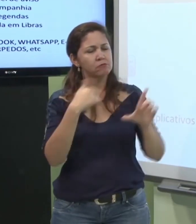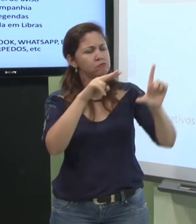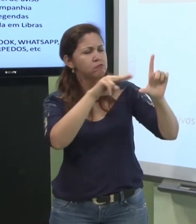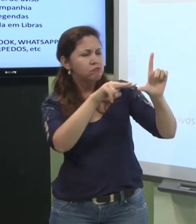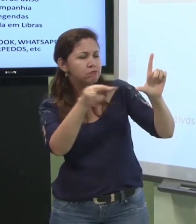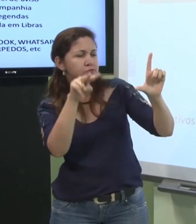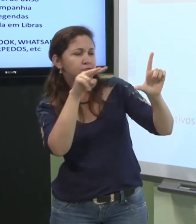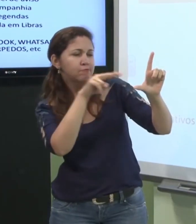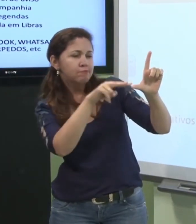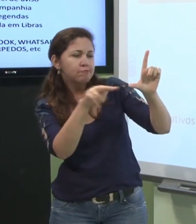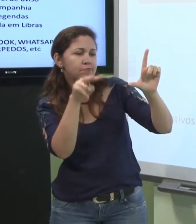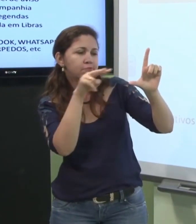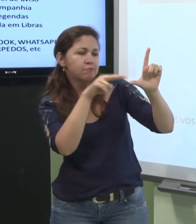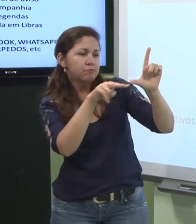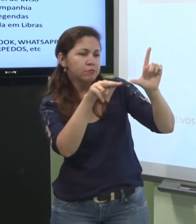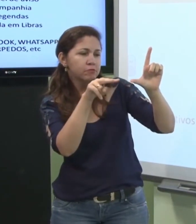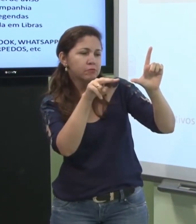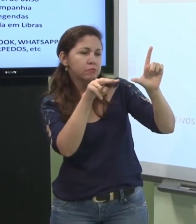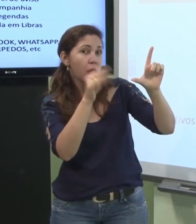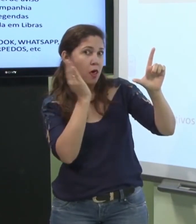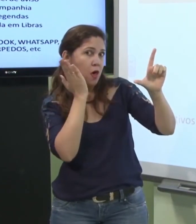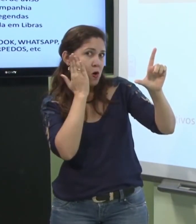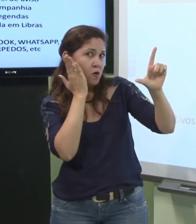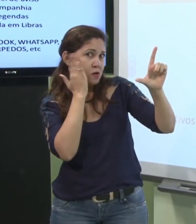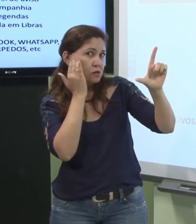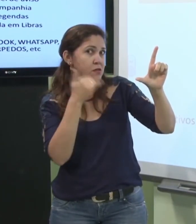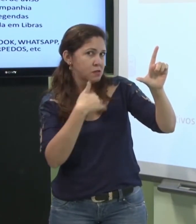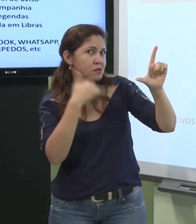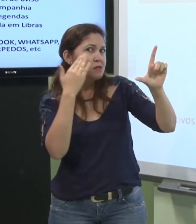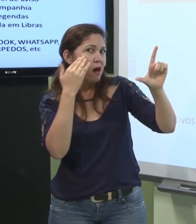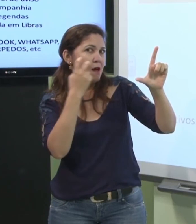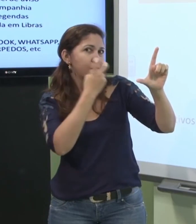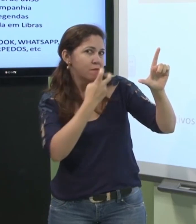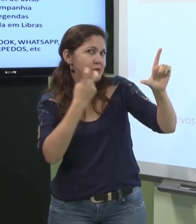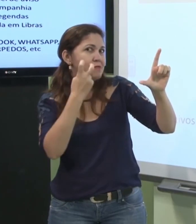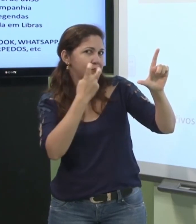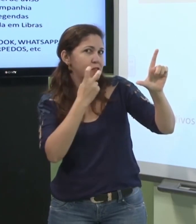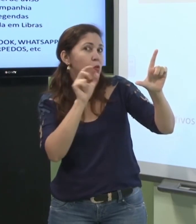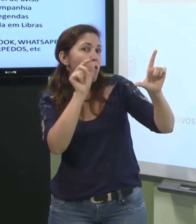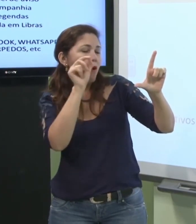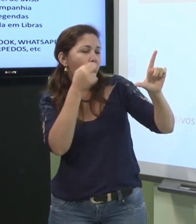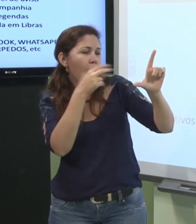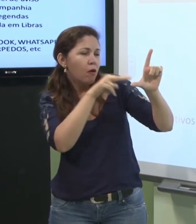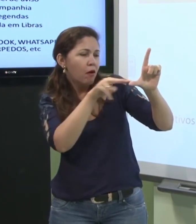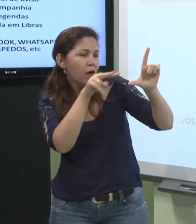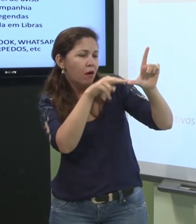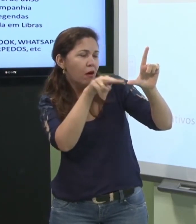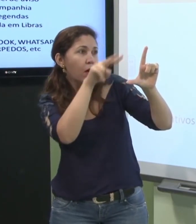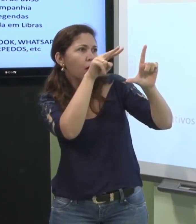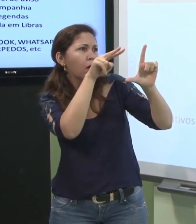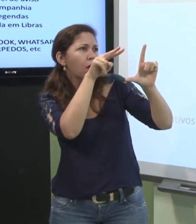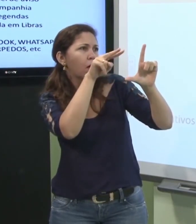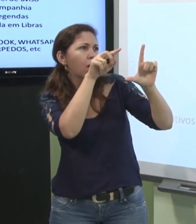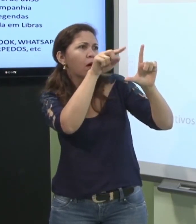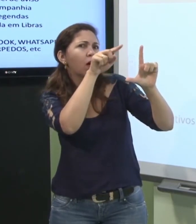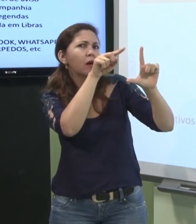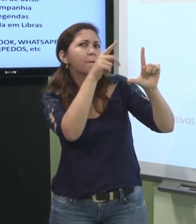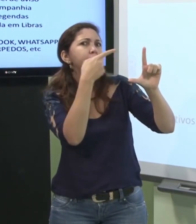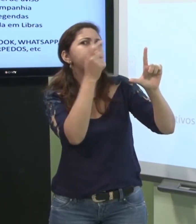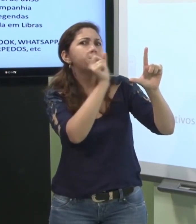Eu sei fazer leitura labial. Aí, às vezes, eu vejo que a palavra não está